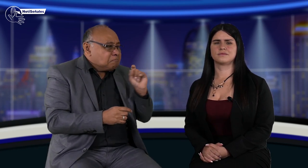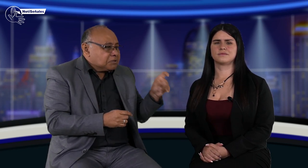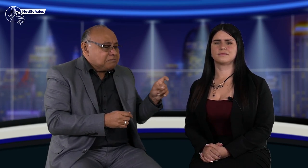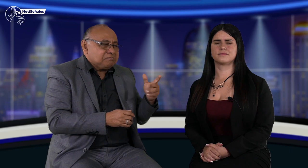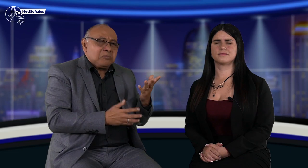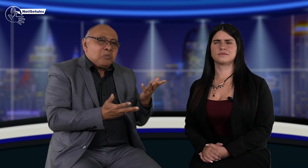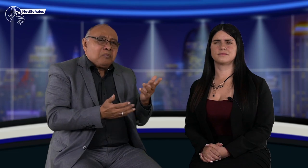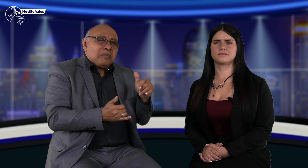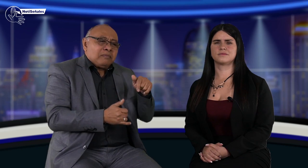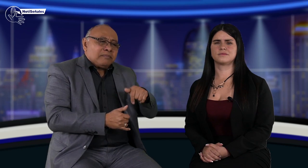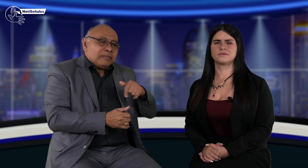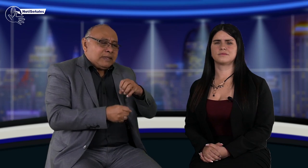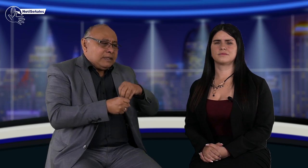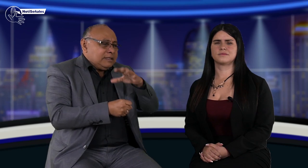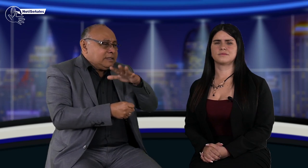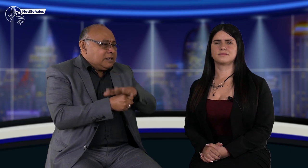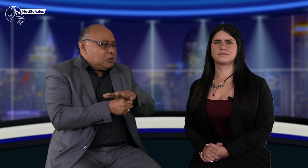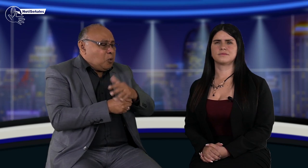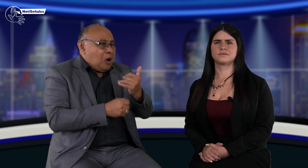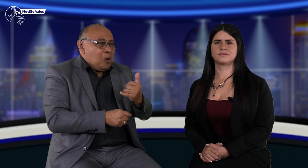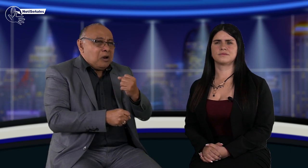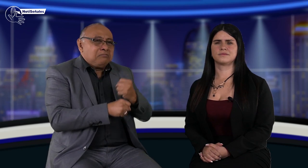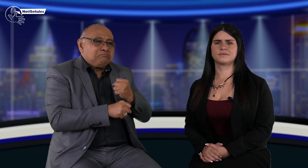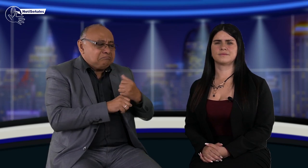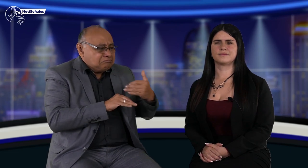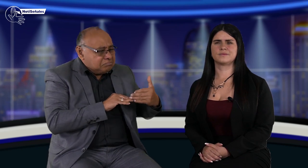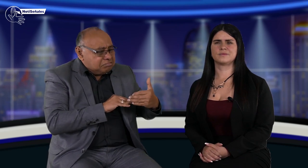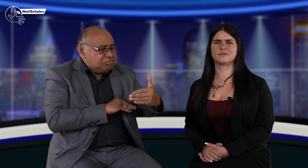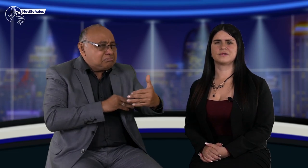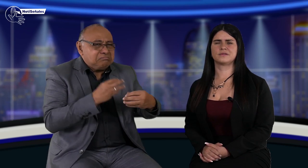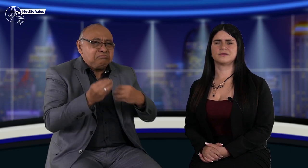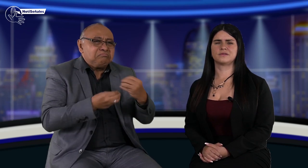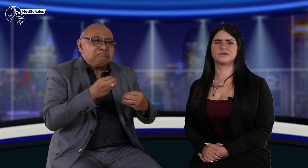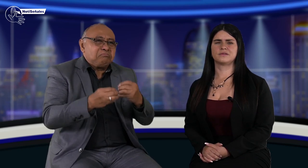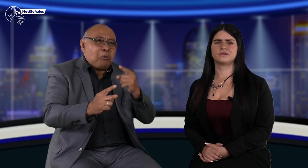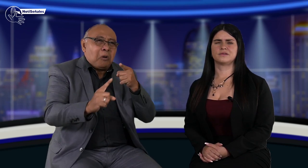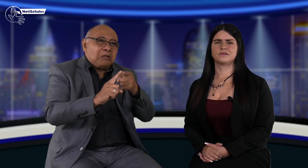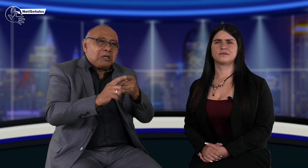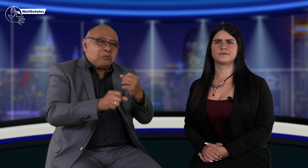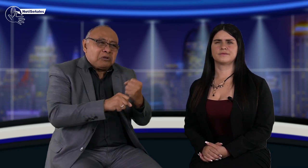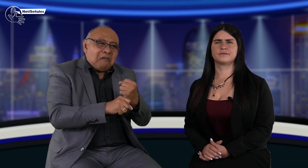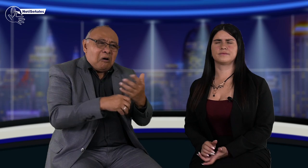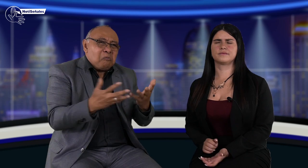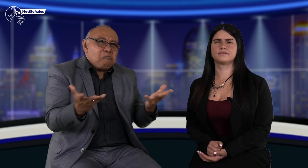distrito qué planes tienen adelante y con qué objetivo? Cuéntanos brevemente.